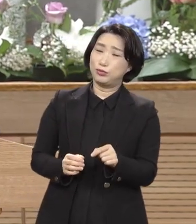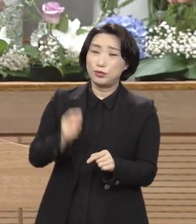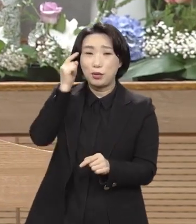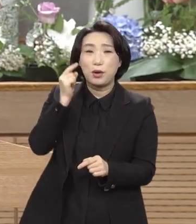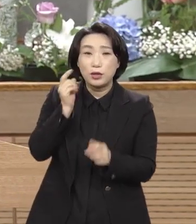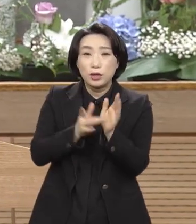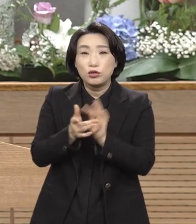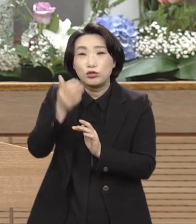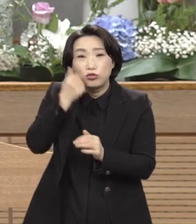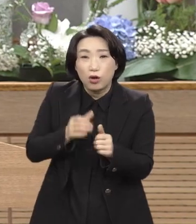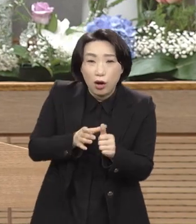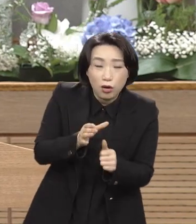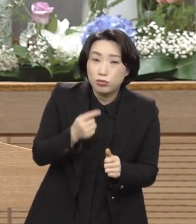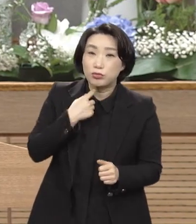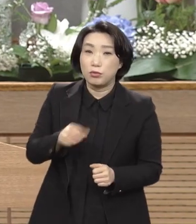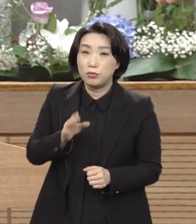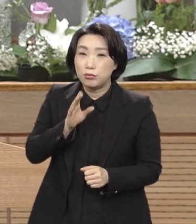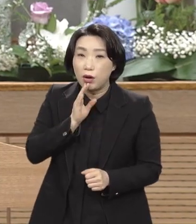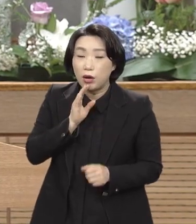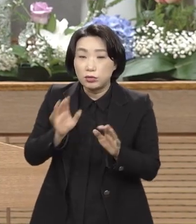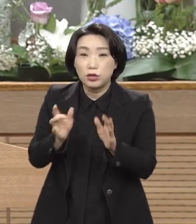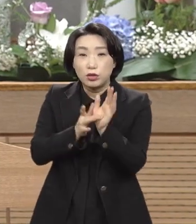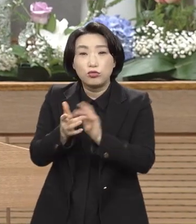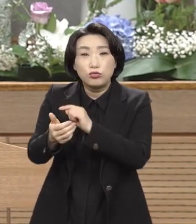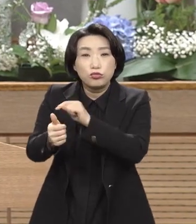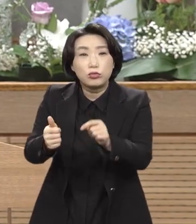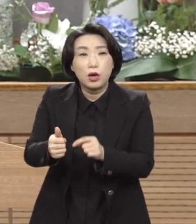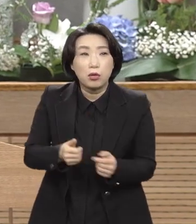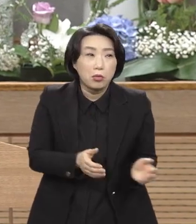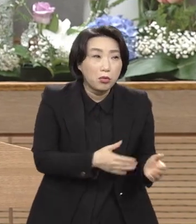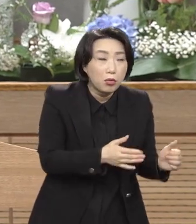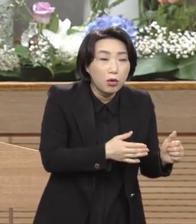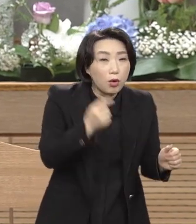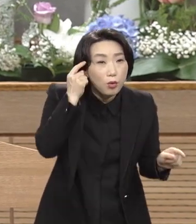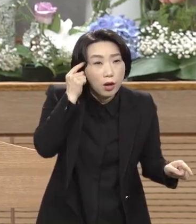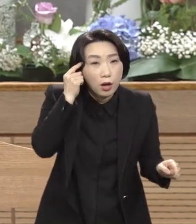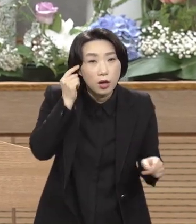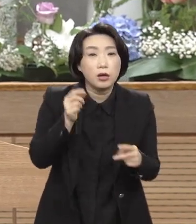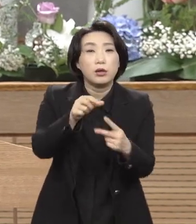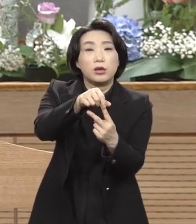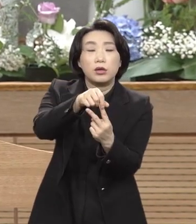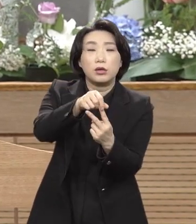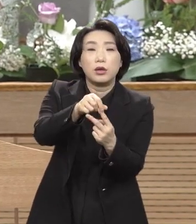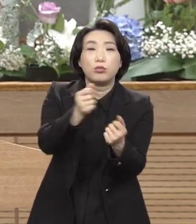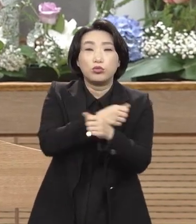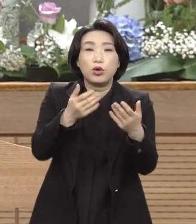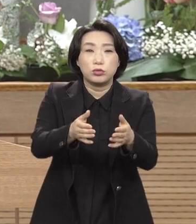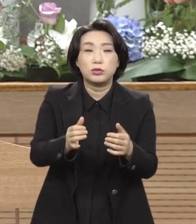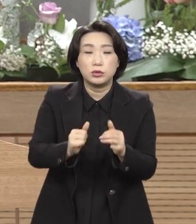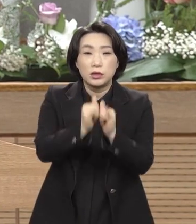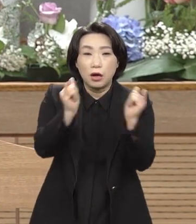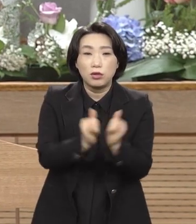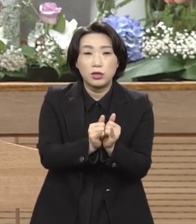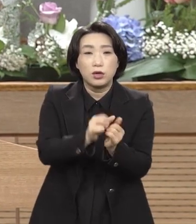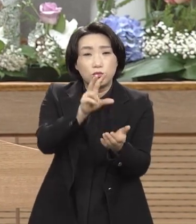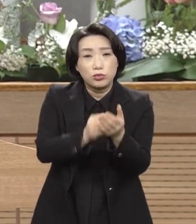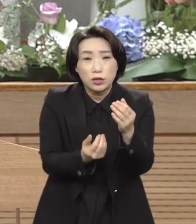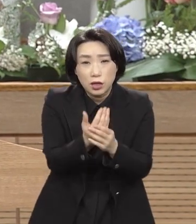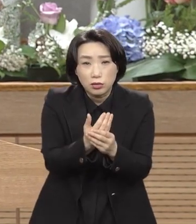왜 예수를 죽이라고요. 바라바라는 놈은 당장의 사회적 무리가 일어나고 문제가 또 일어날 텐데 못된 일이야.